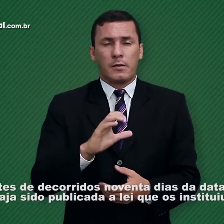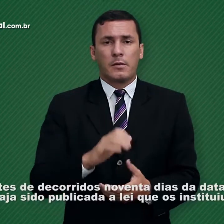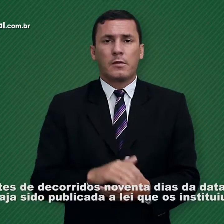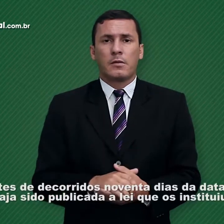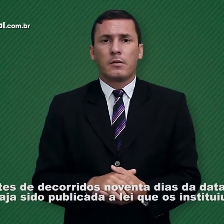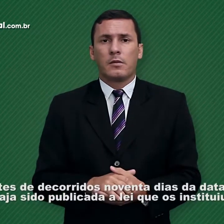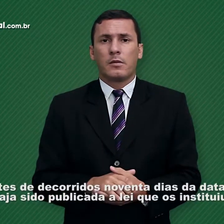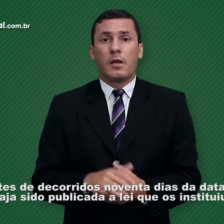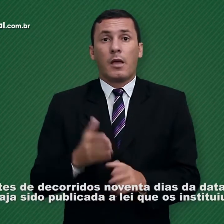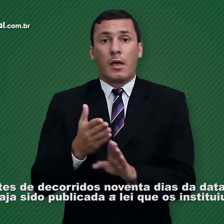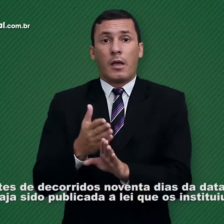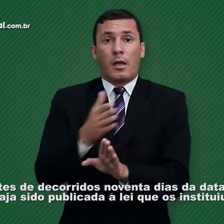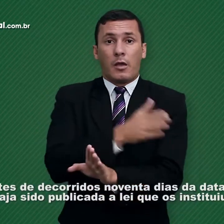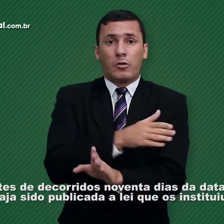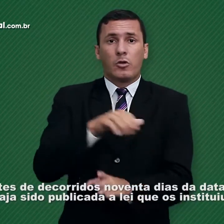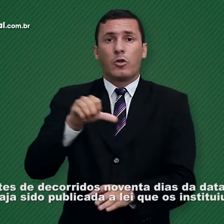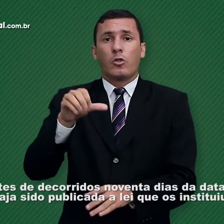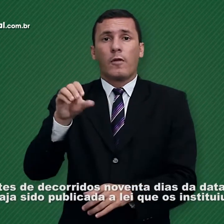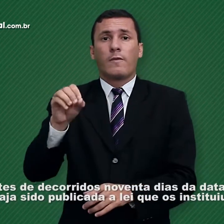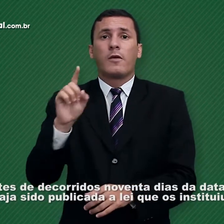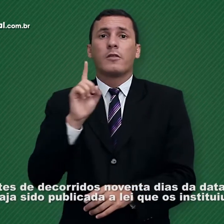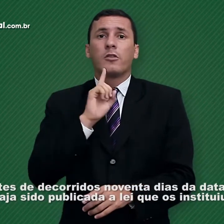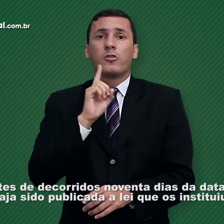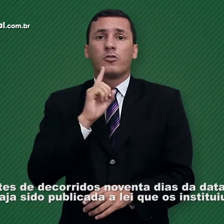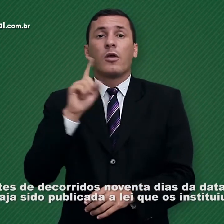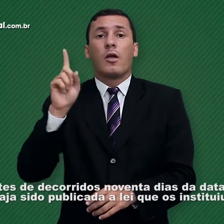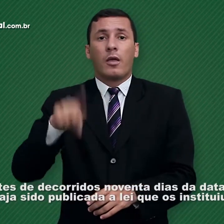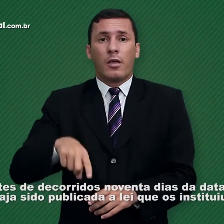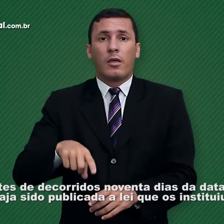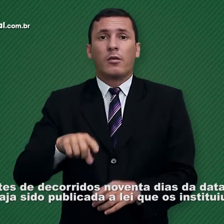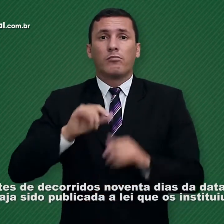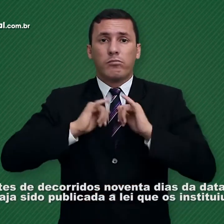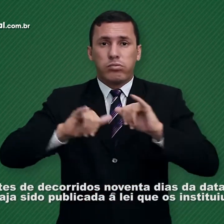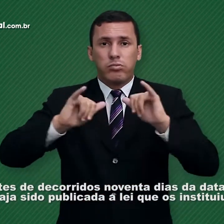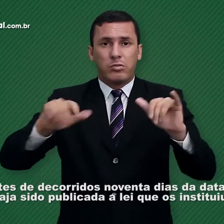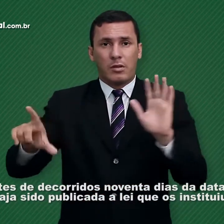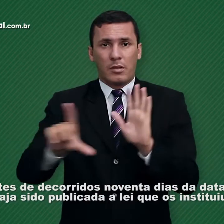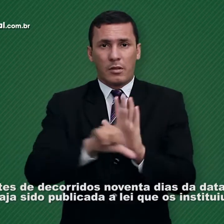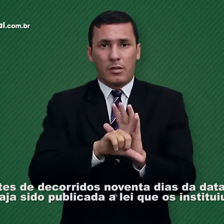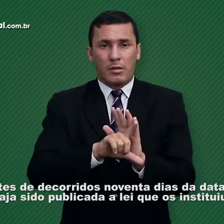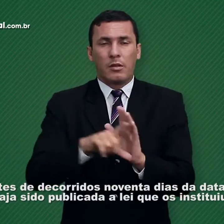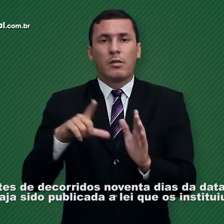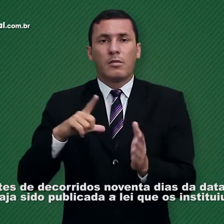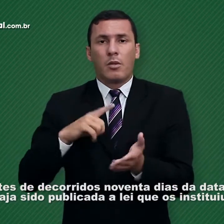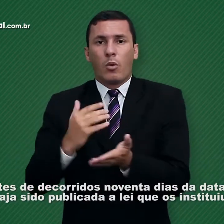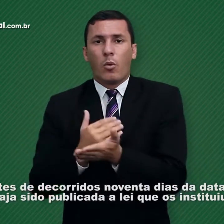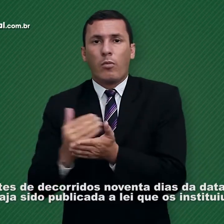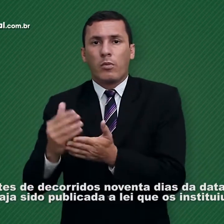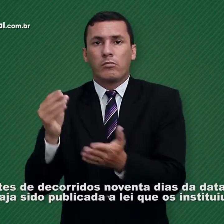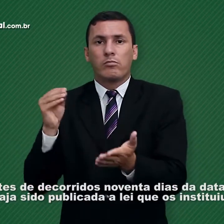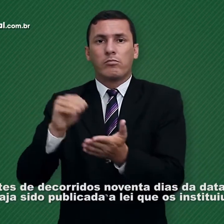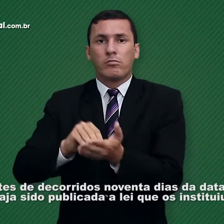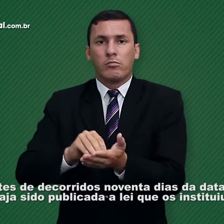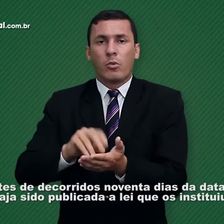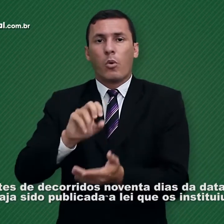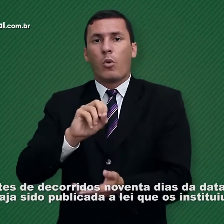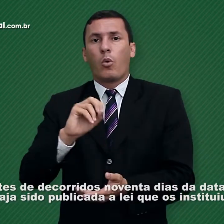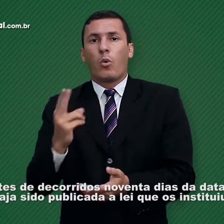Antes de decorridos 90 dias da data em que haja sido publicada a lei que os instituiu ou